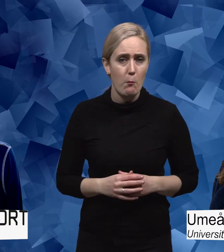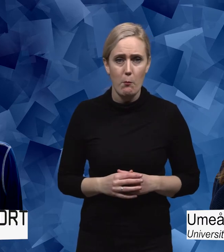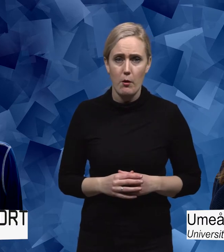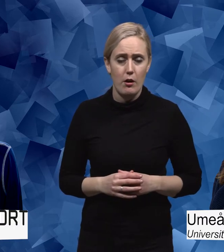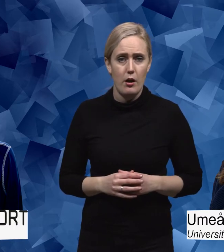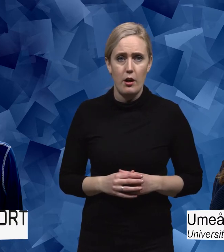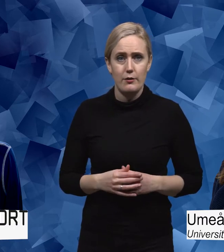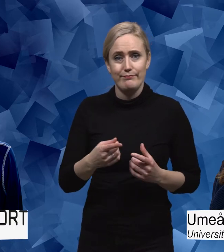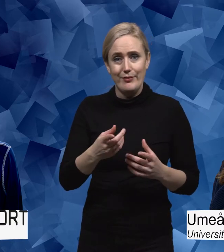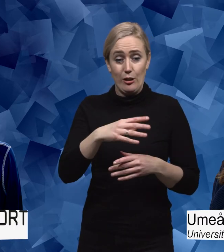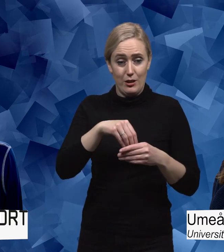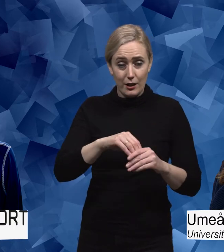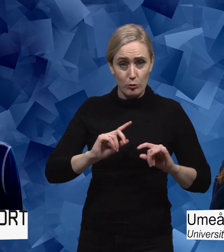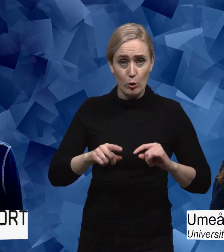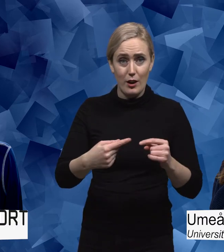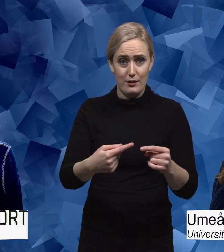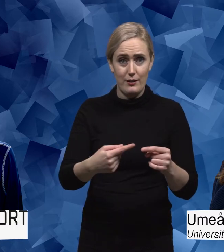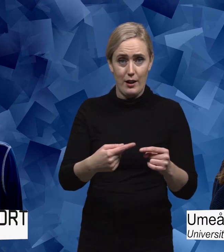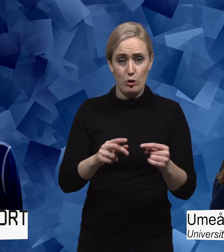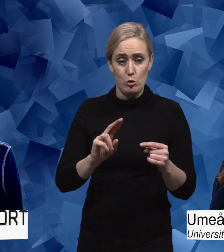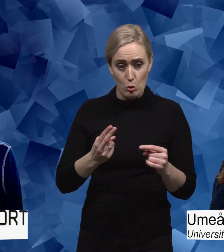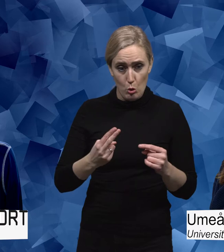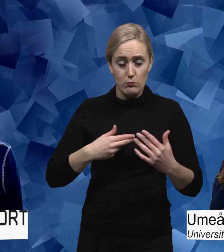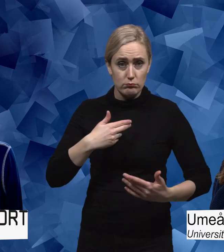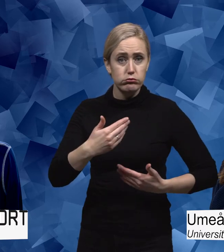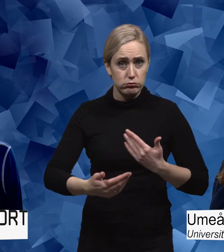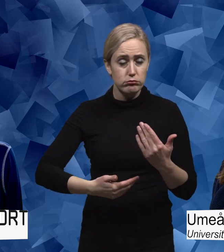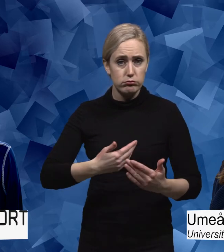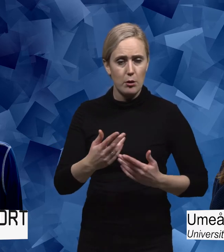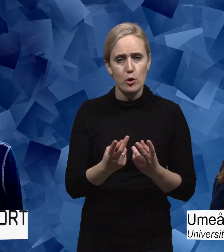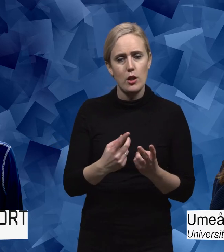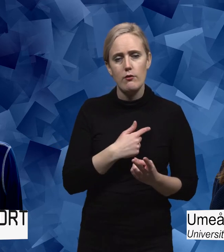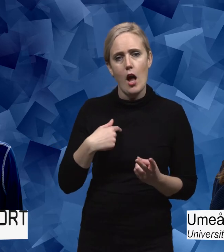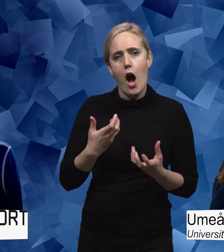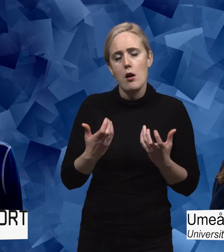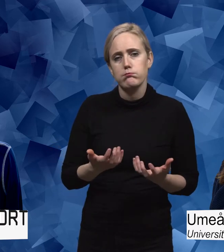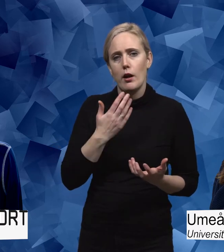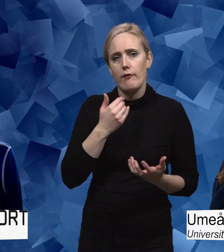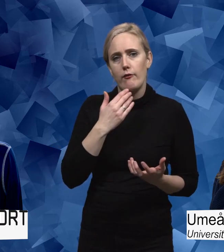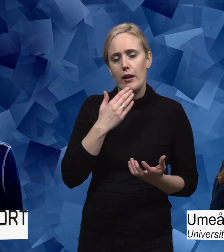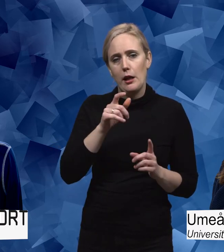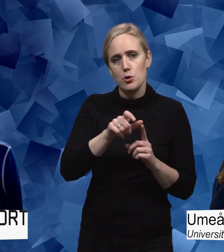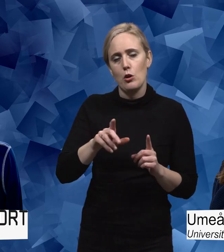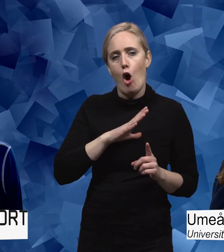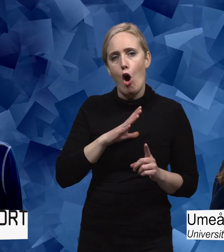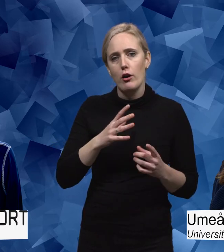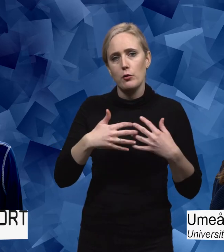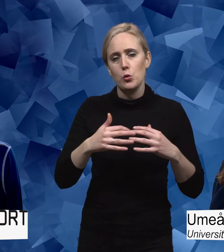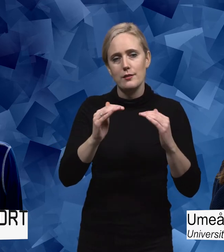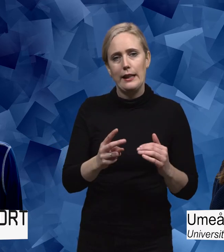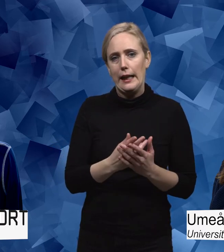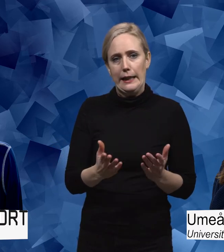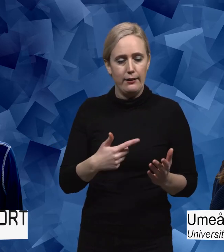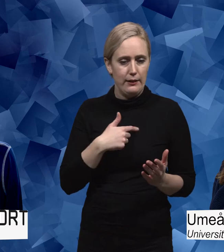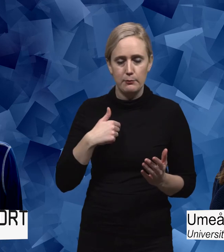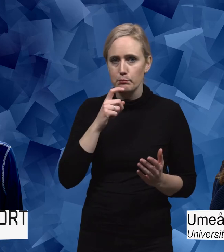För när den här inkluderingsprocessen är i rörelse så vet vi ju inte vilka utövare som har en funktionsnedsättning eller inte. Vi kan ju inte